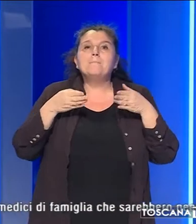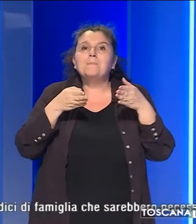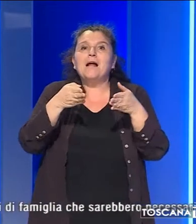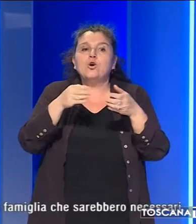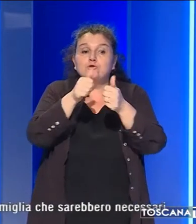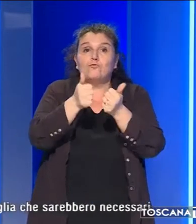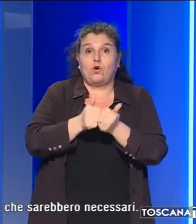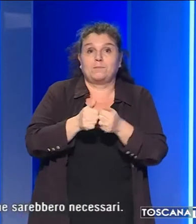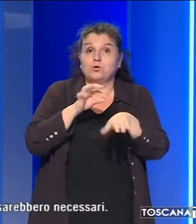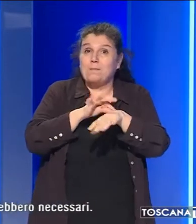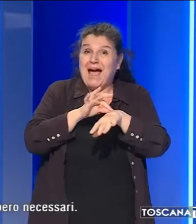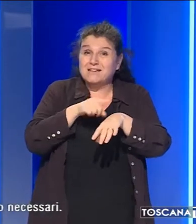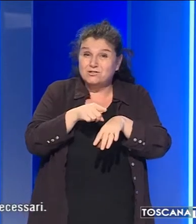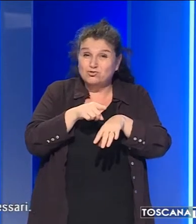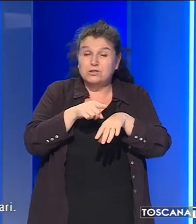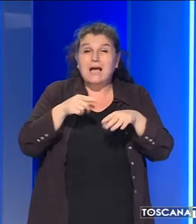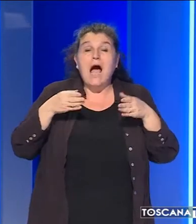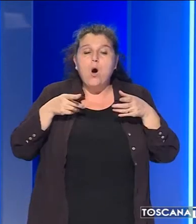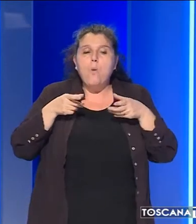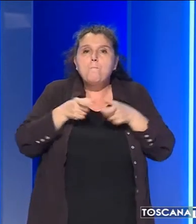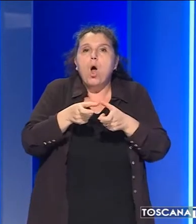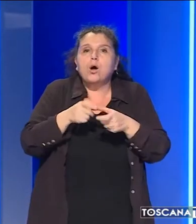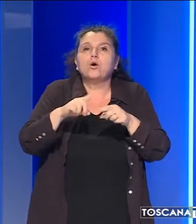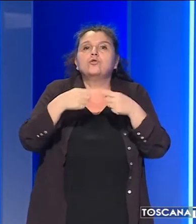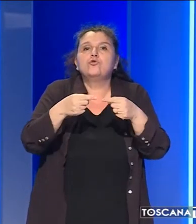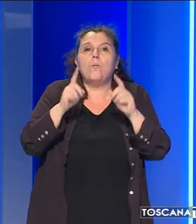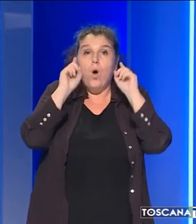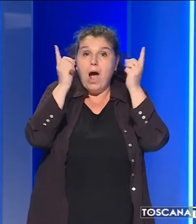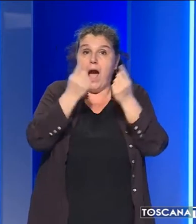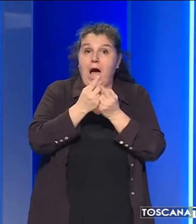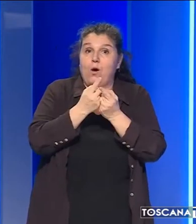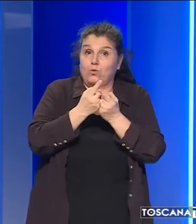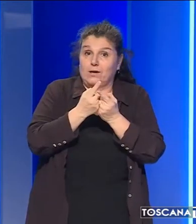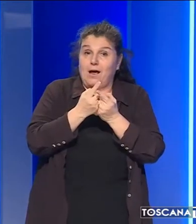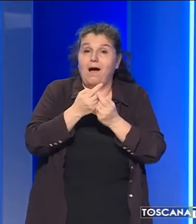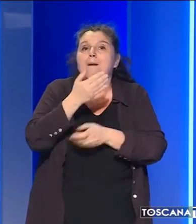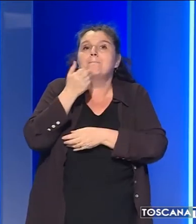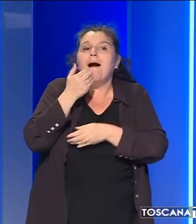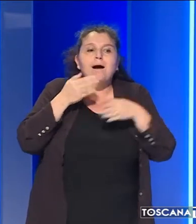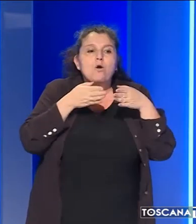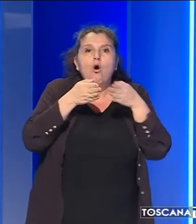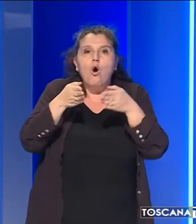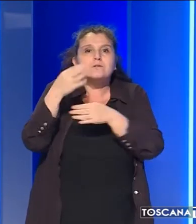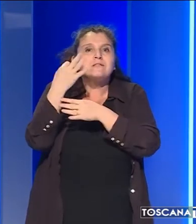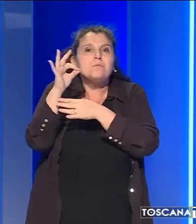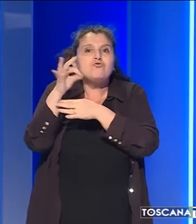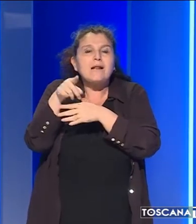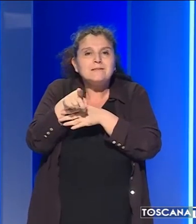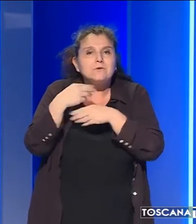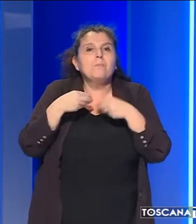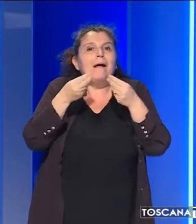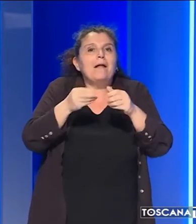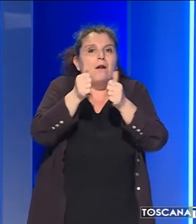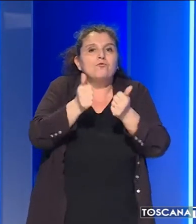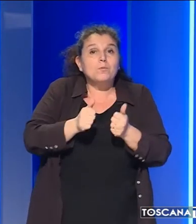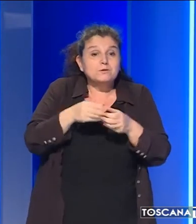formazione dei medici ha un imbuto dopo la laurea. Mancano infatti corsi per formare tutti gli